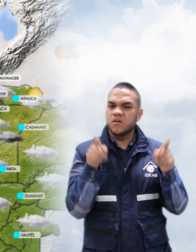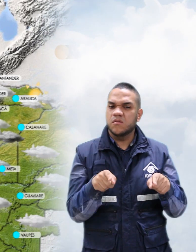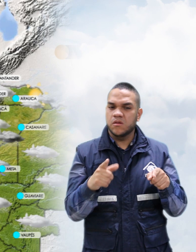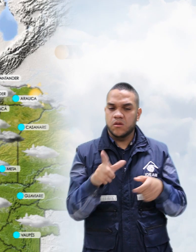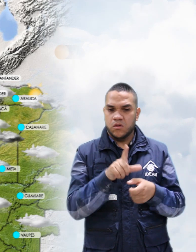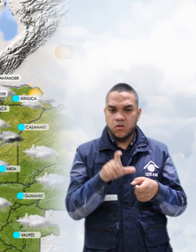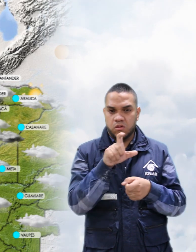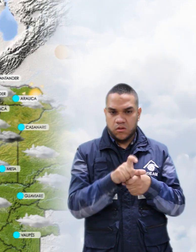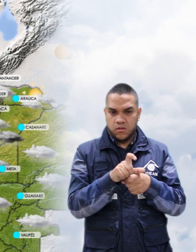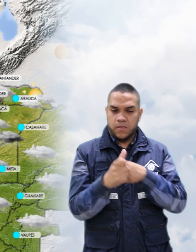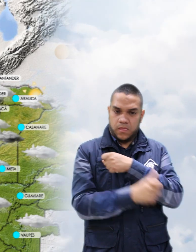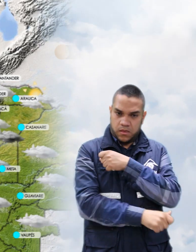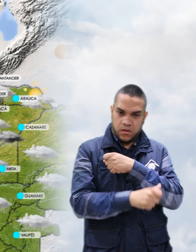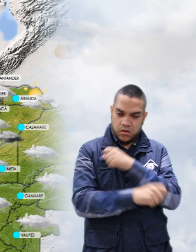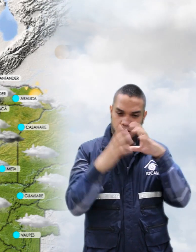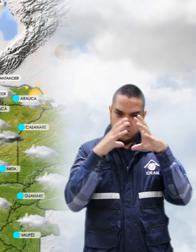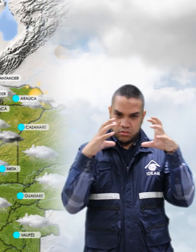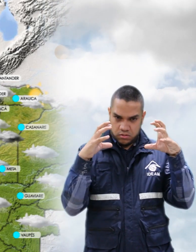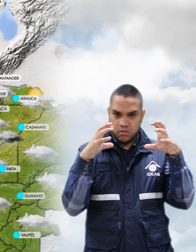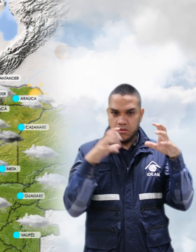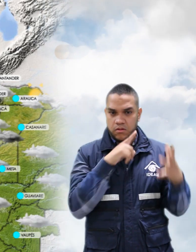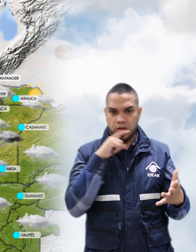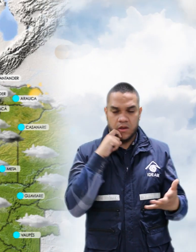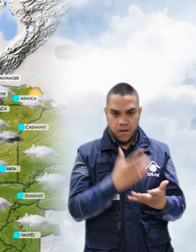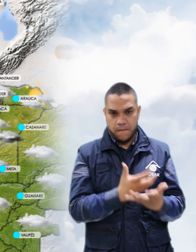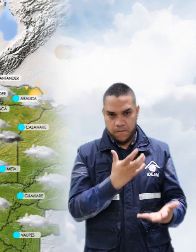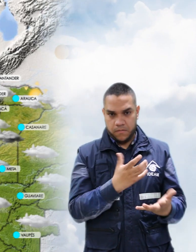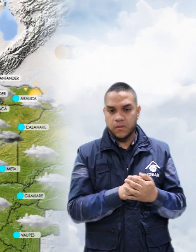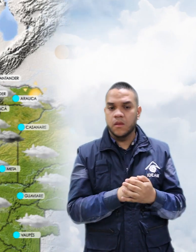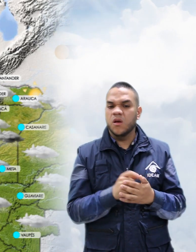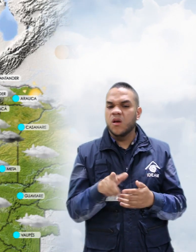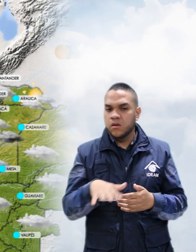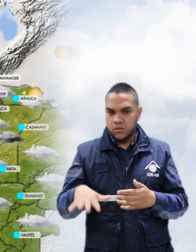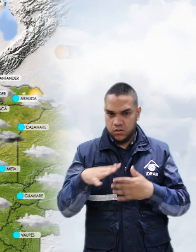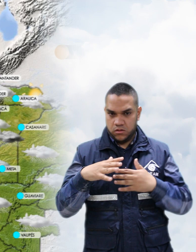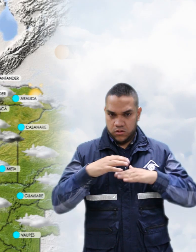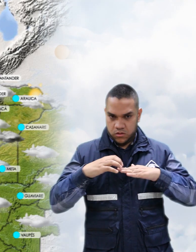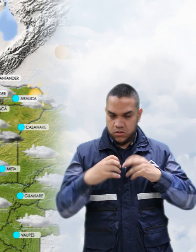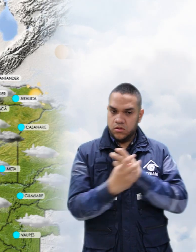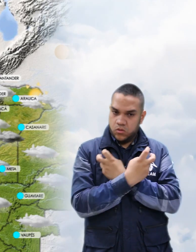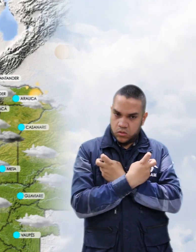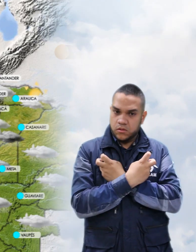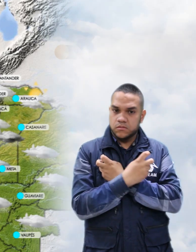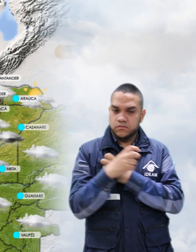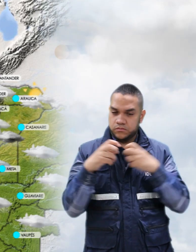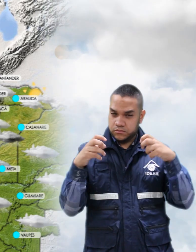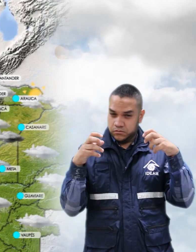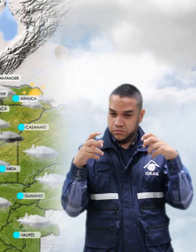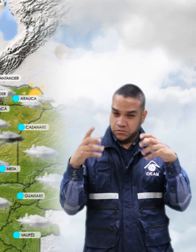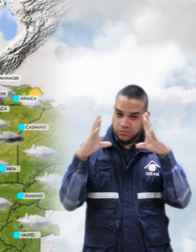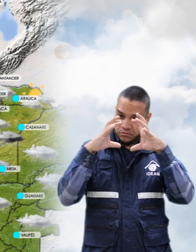Boyacá, condiciones nubrosas y tiempo seco. En sectores de Tolima y Huila, condiciones nubrosas con probabilidades de lluvias ligeras